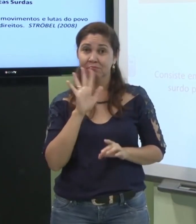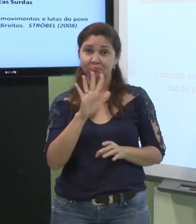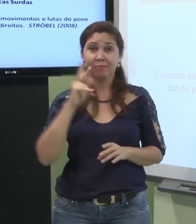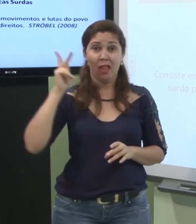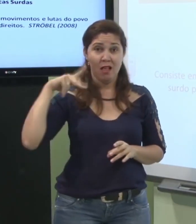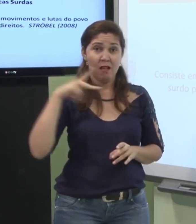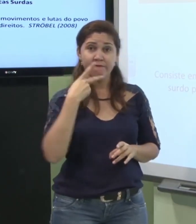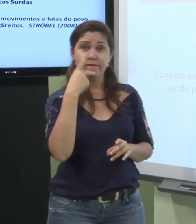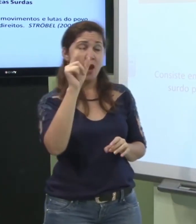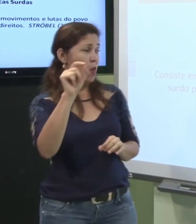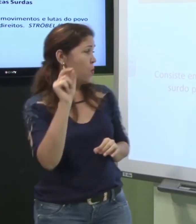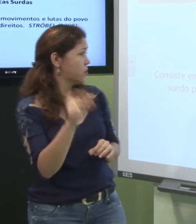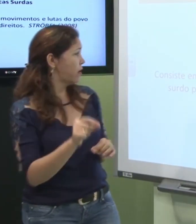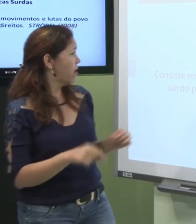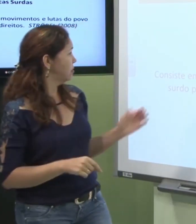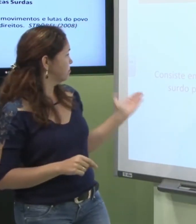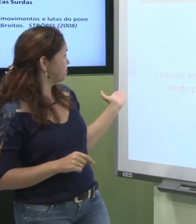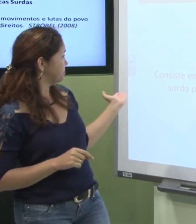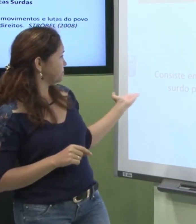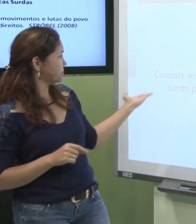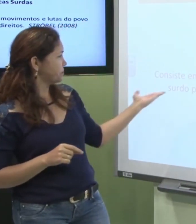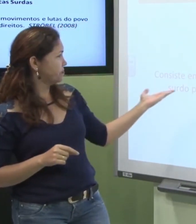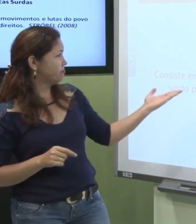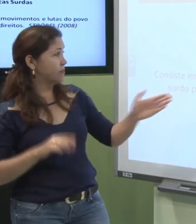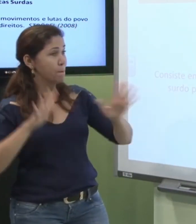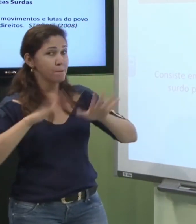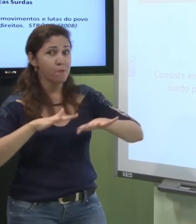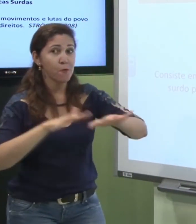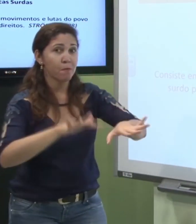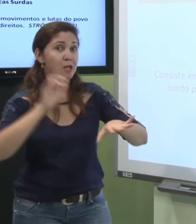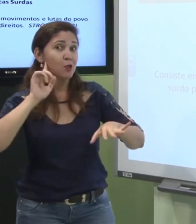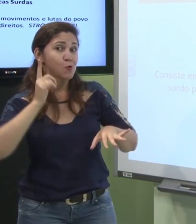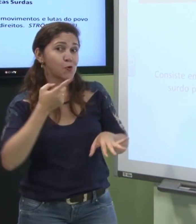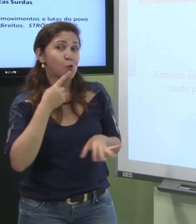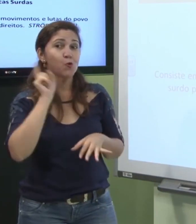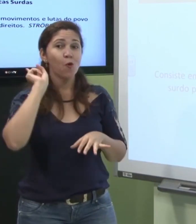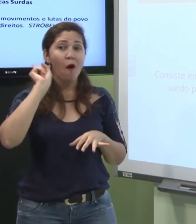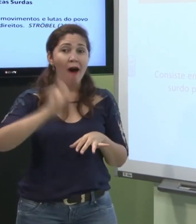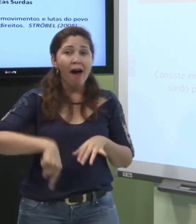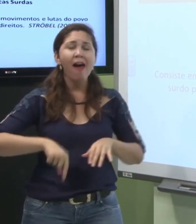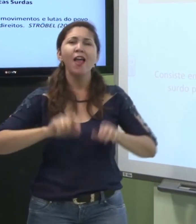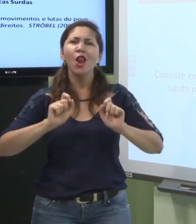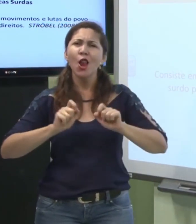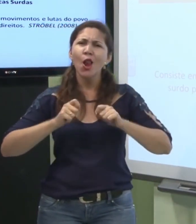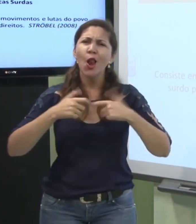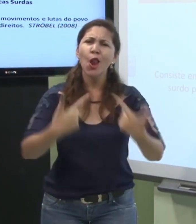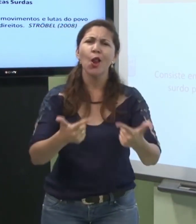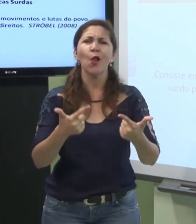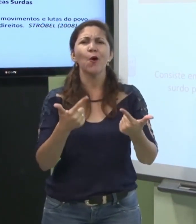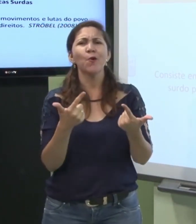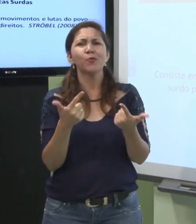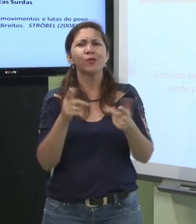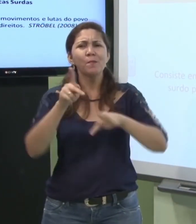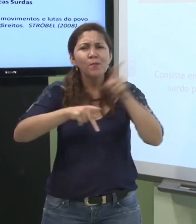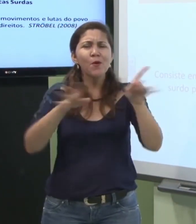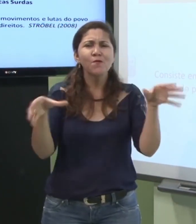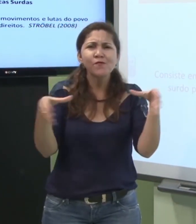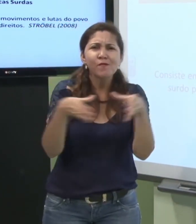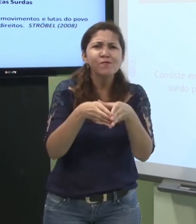surdo luta por isso A Karen Strobel ela fala que as políticas surdas